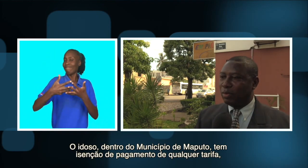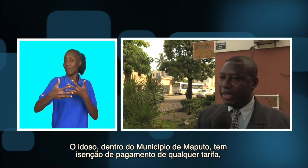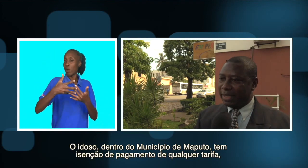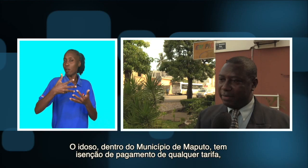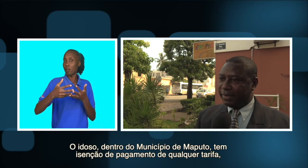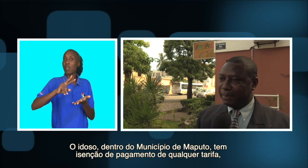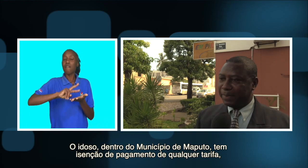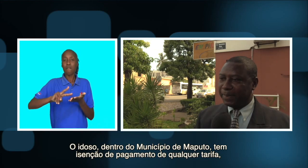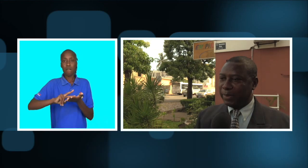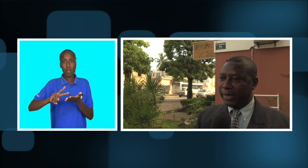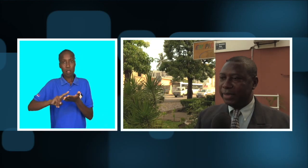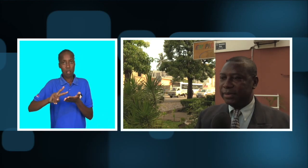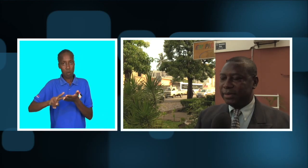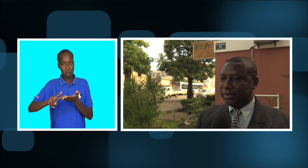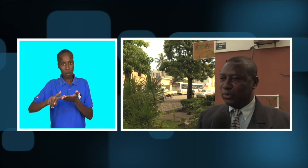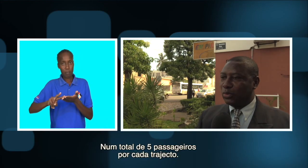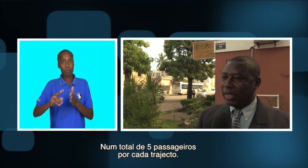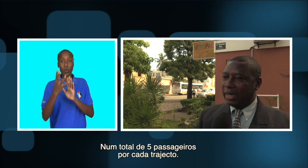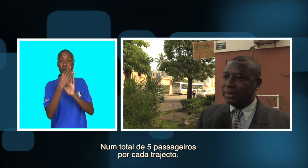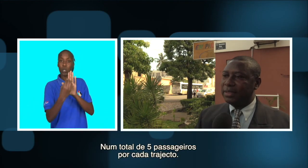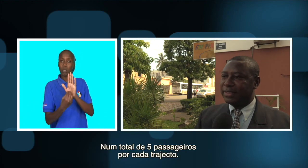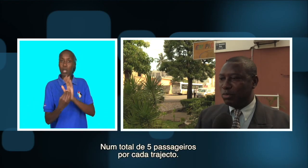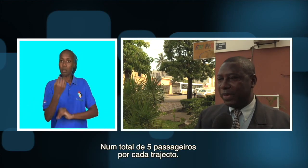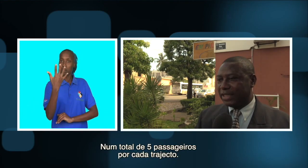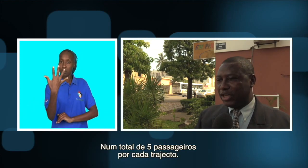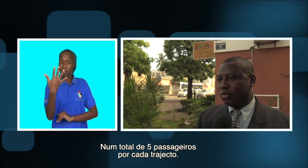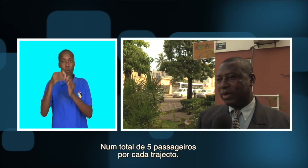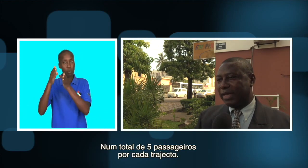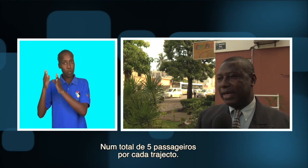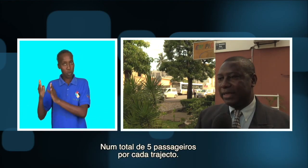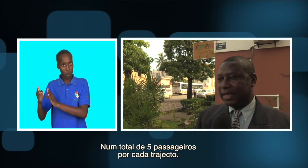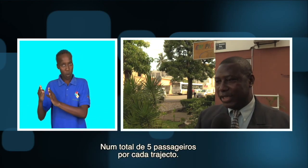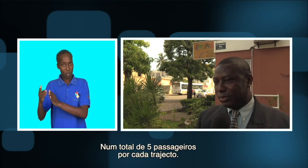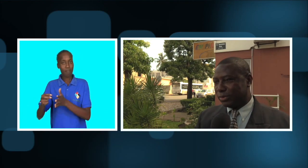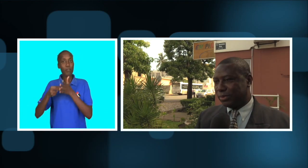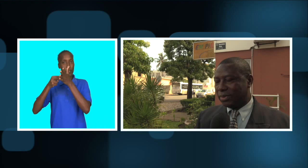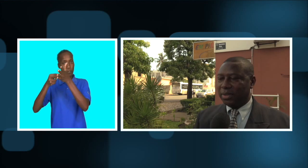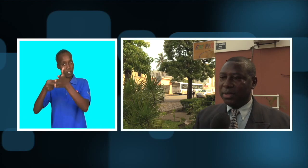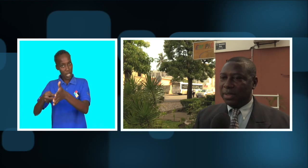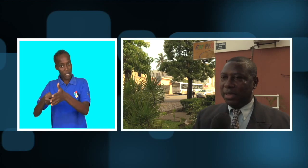pagamento de qualquer tarifa, num total de 5 passageiros por cada trajeto.